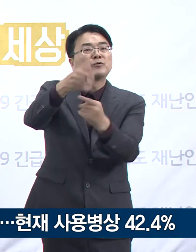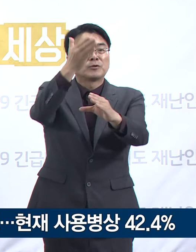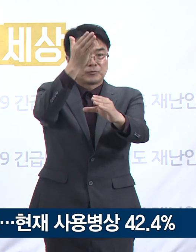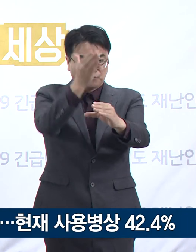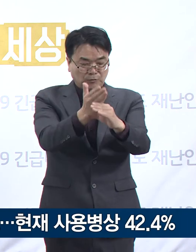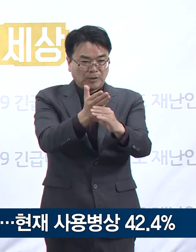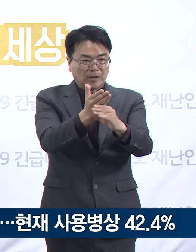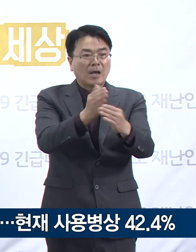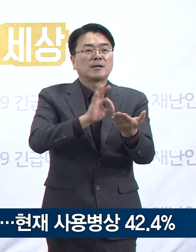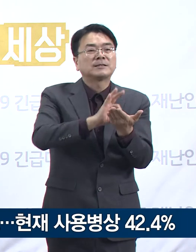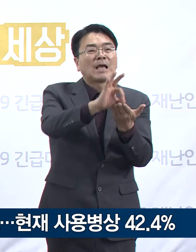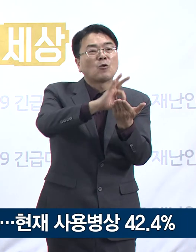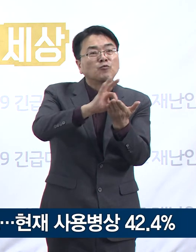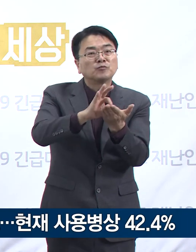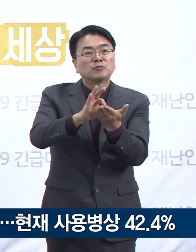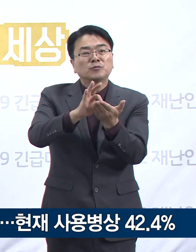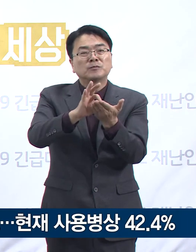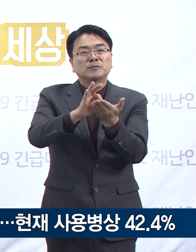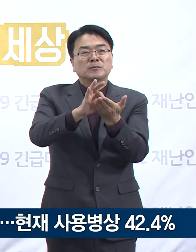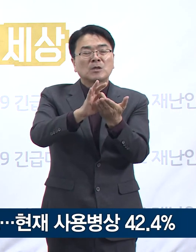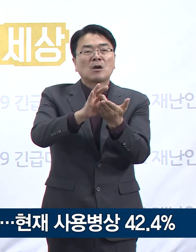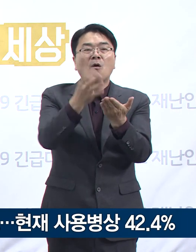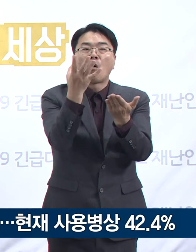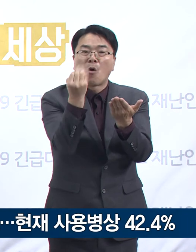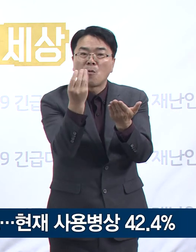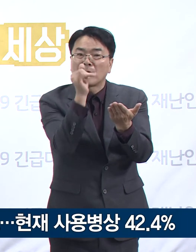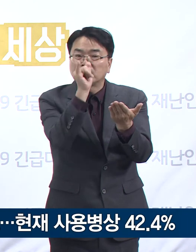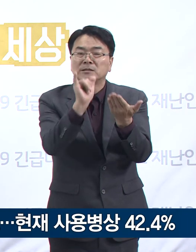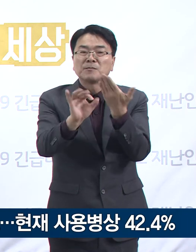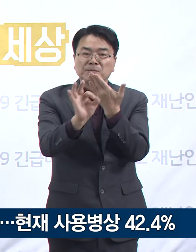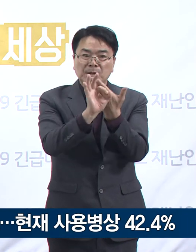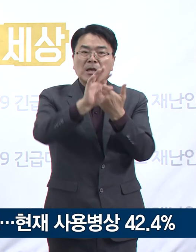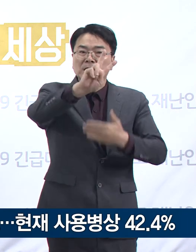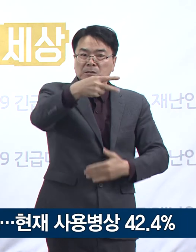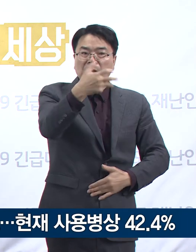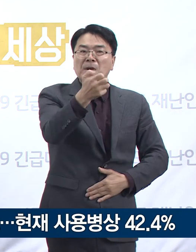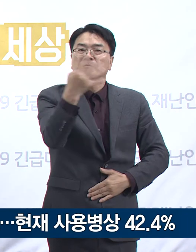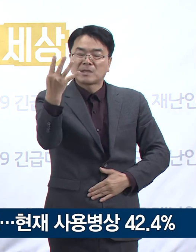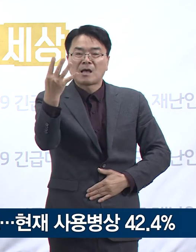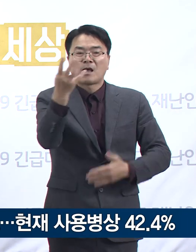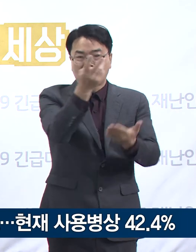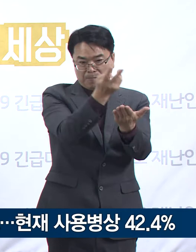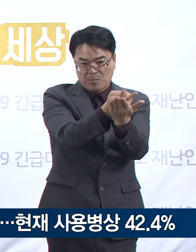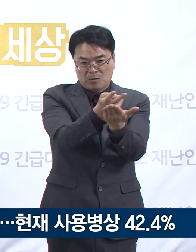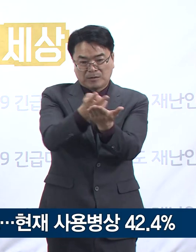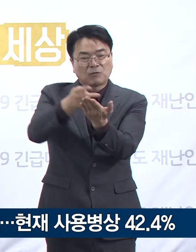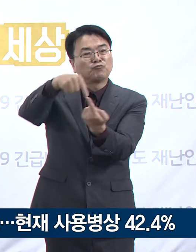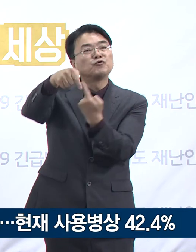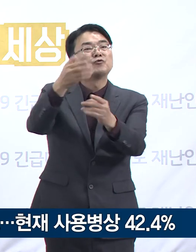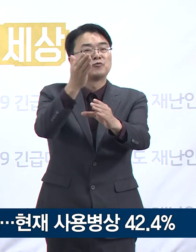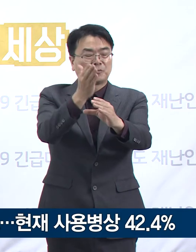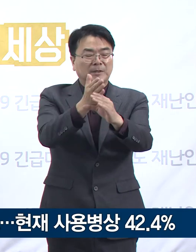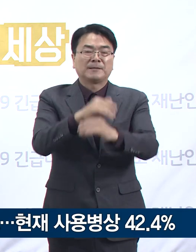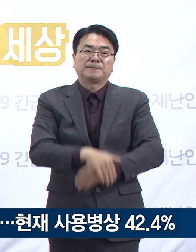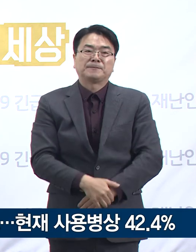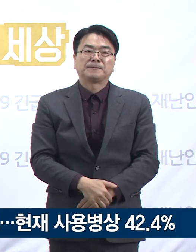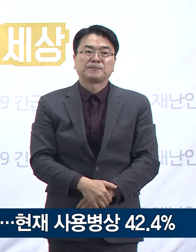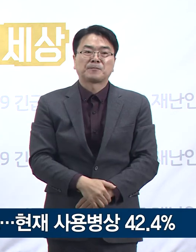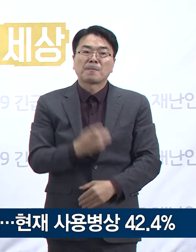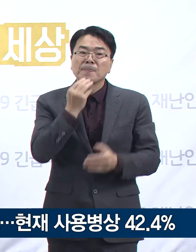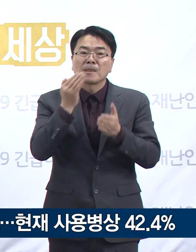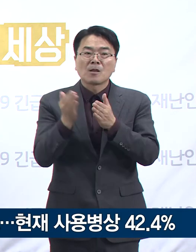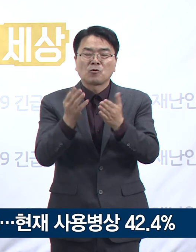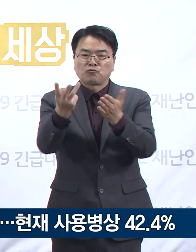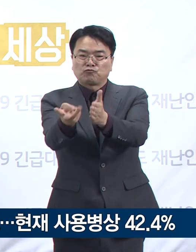그 중 현재 사용 중인 병상은 42.4%인 284 병상입니다. 경기도